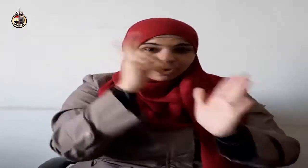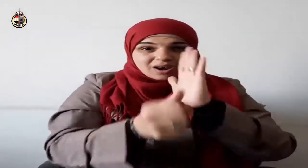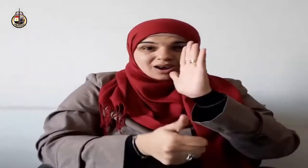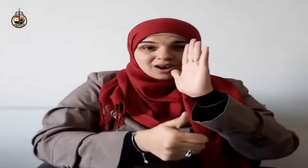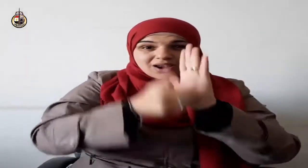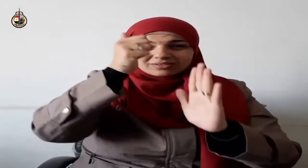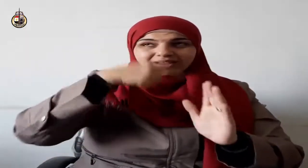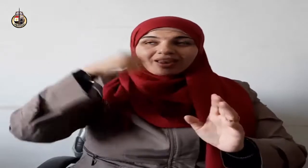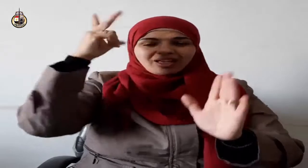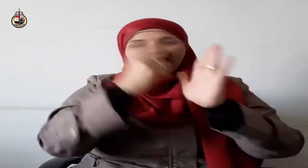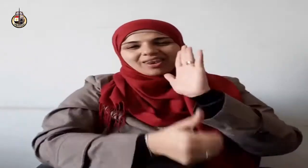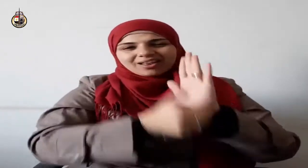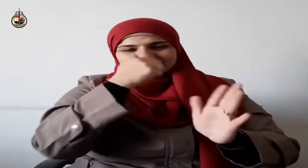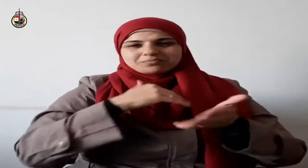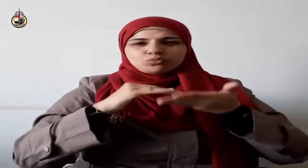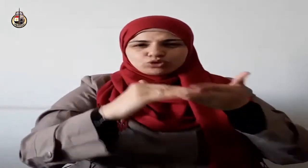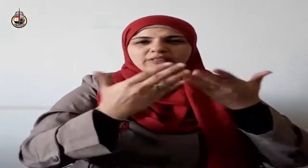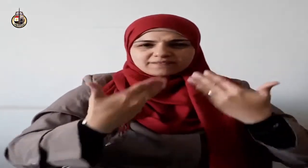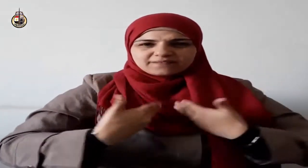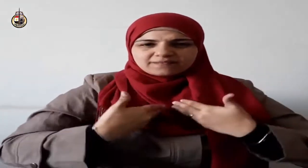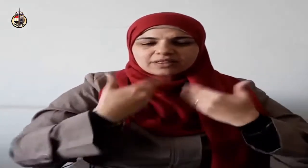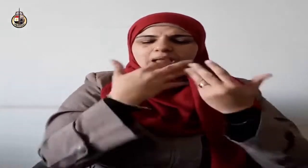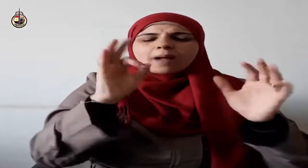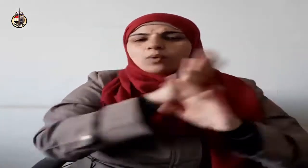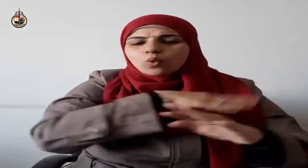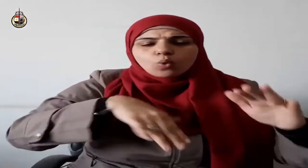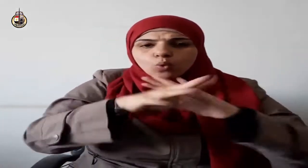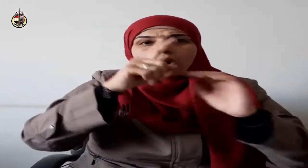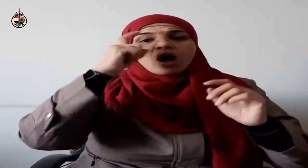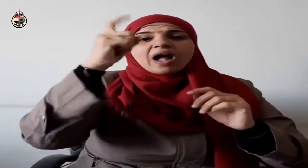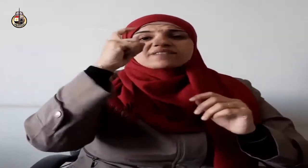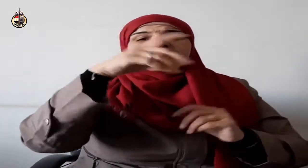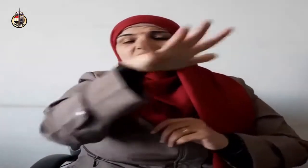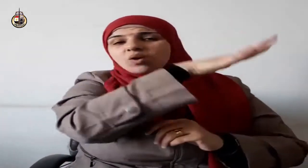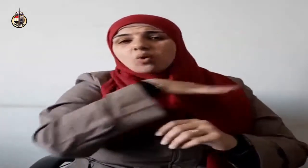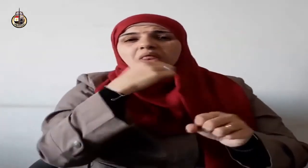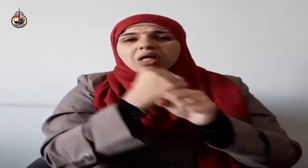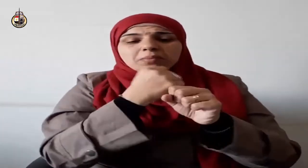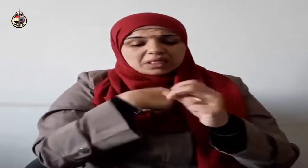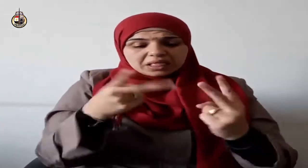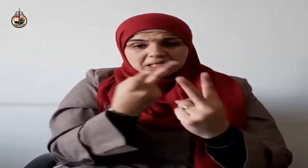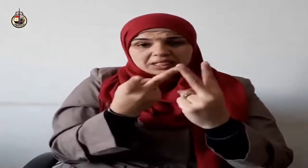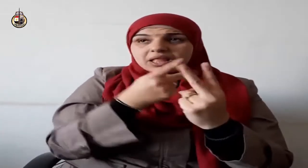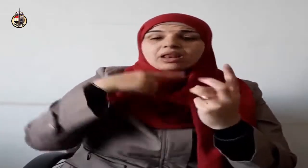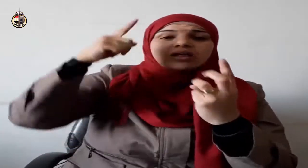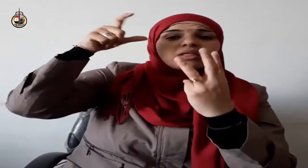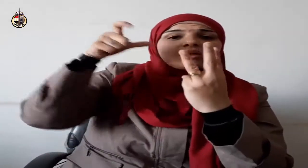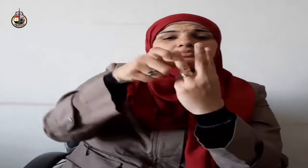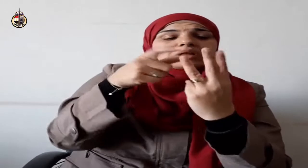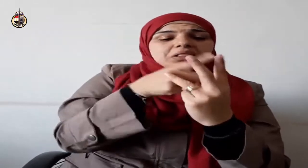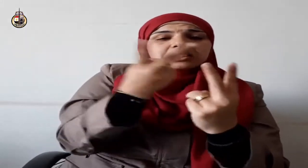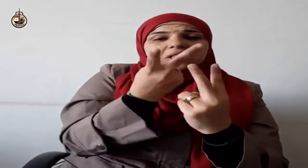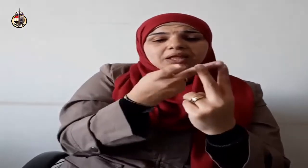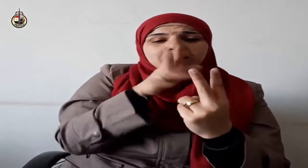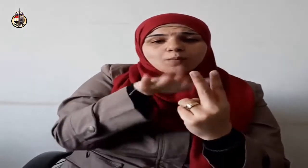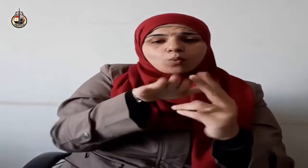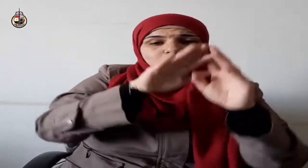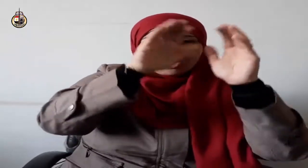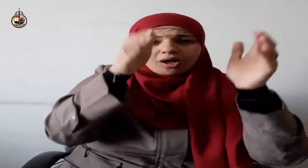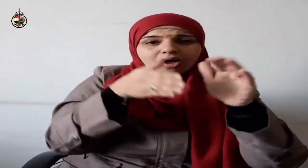فنظرت إلى أقدام المشركين فقلت يا رسول الله لو أن أحدهم نظر